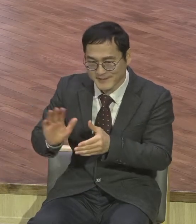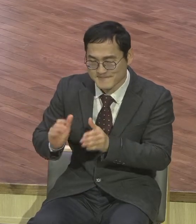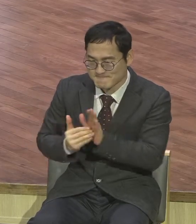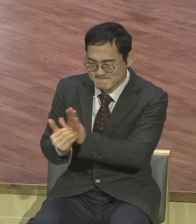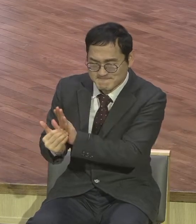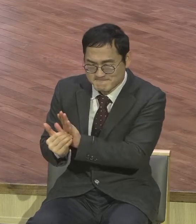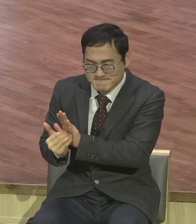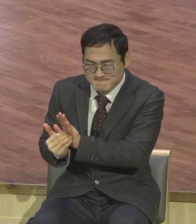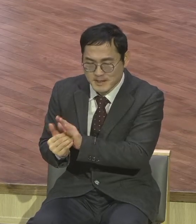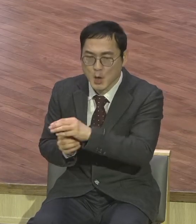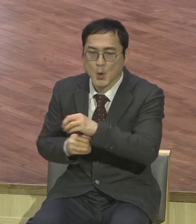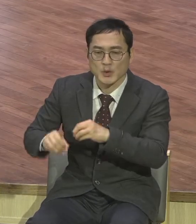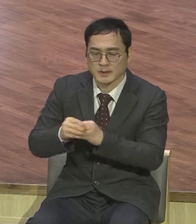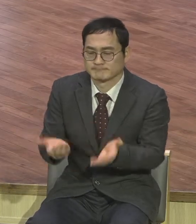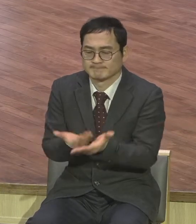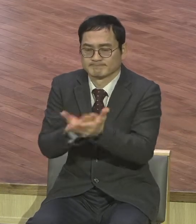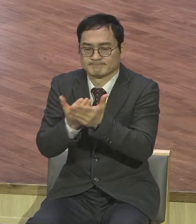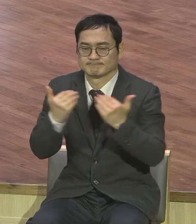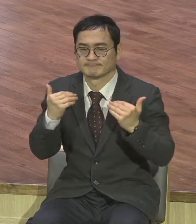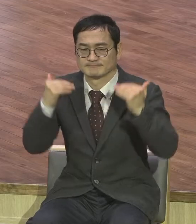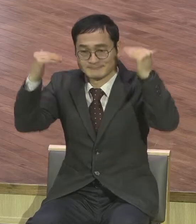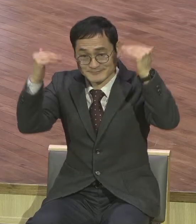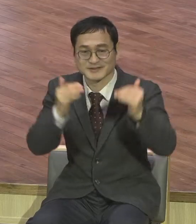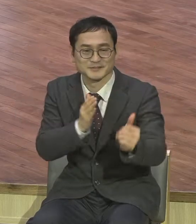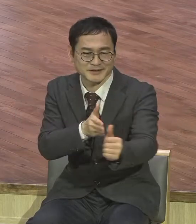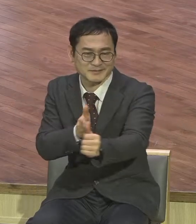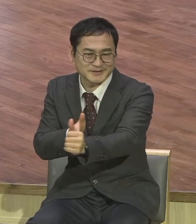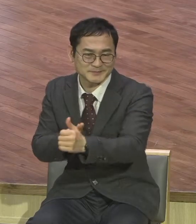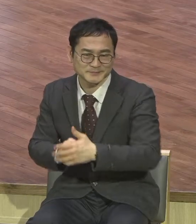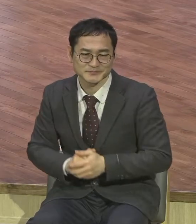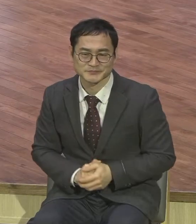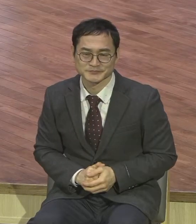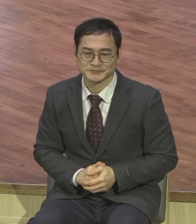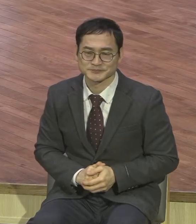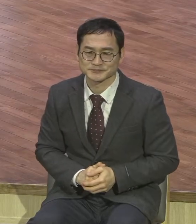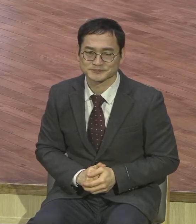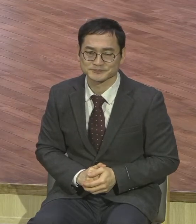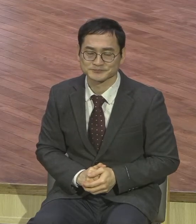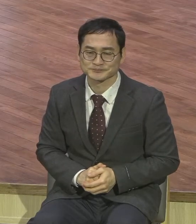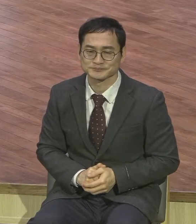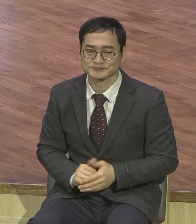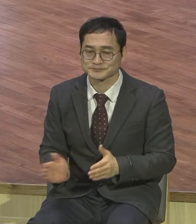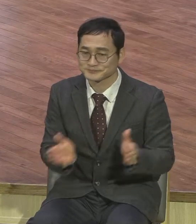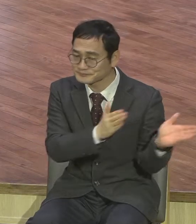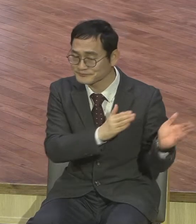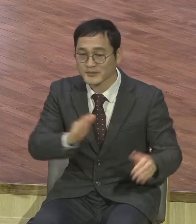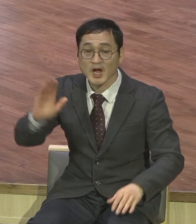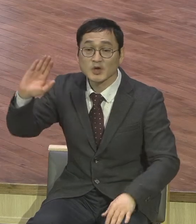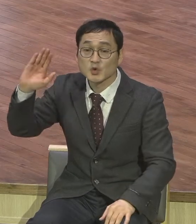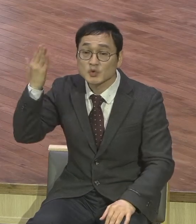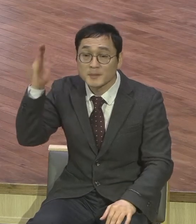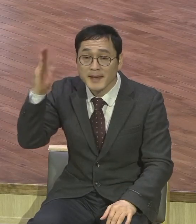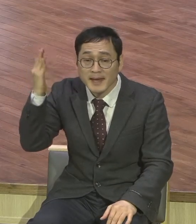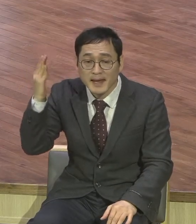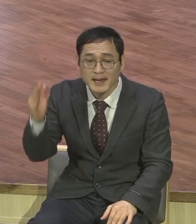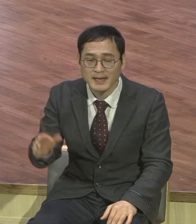요즘 시대를 가르쳐서 인포데믹 시대라 그렇게 말합니다 인포데믹